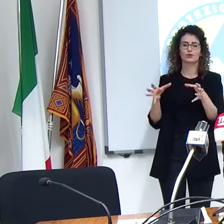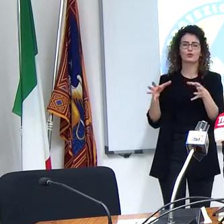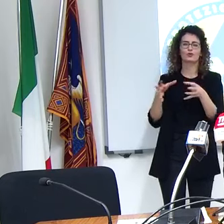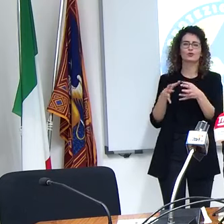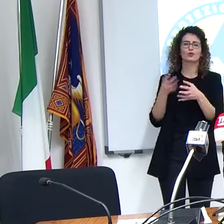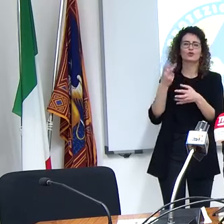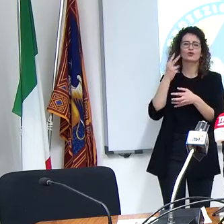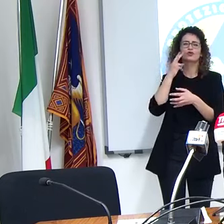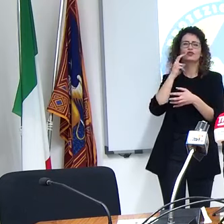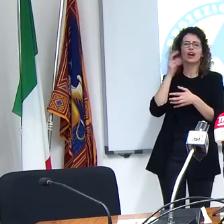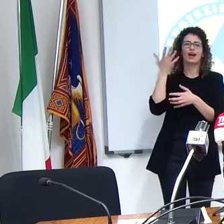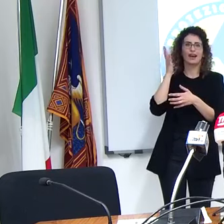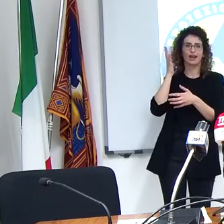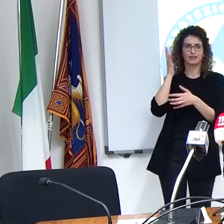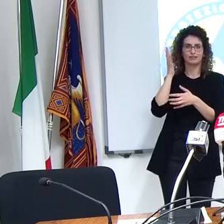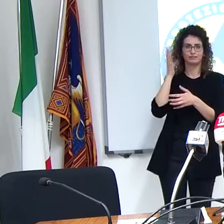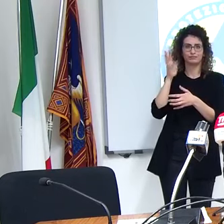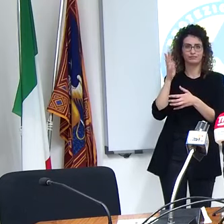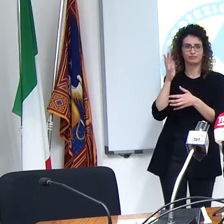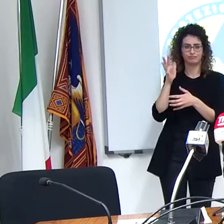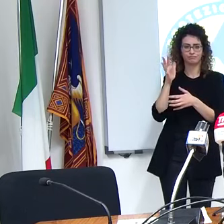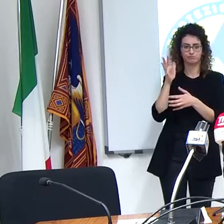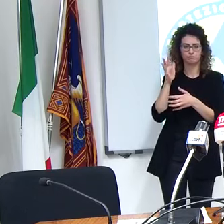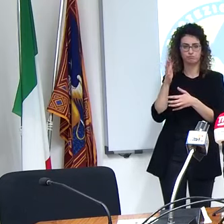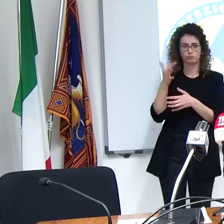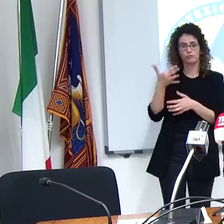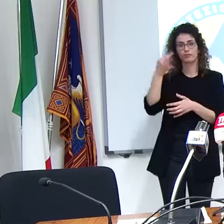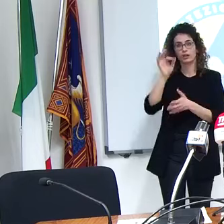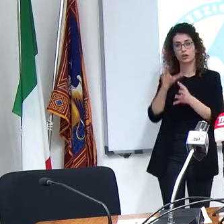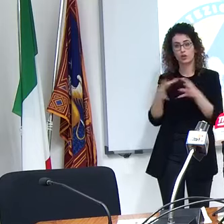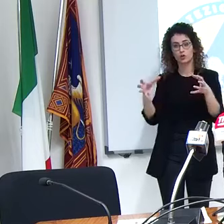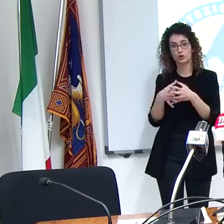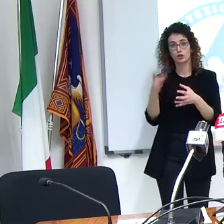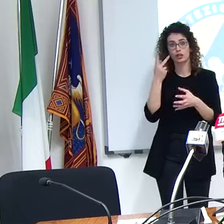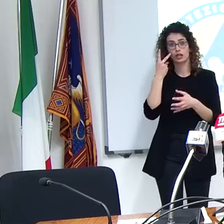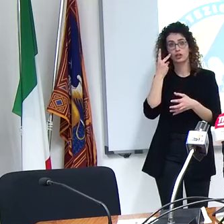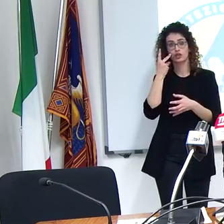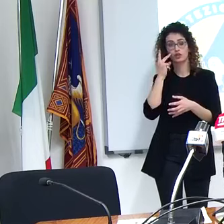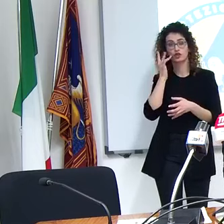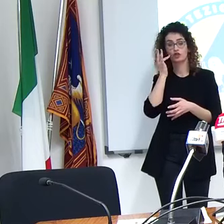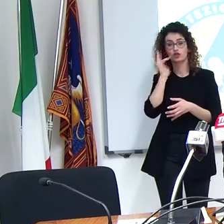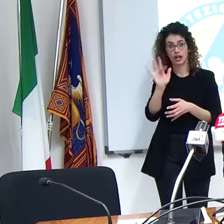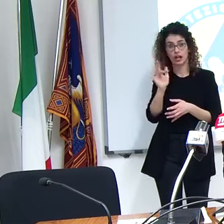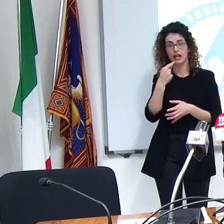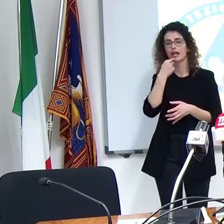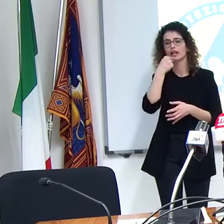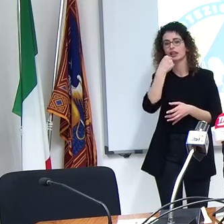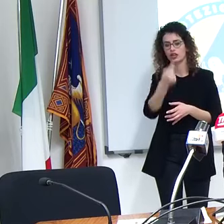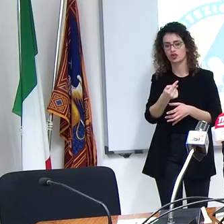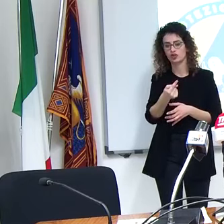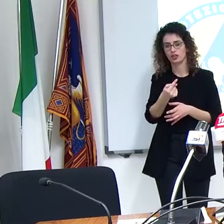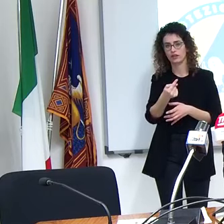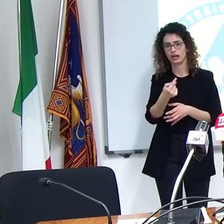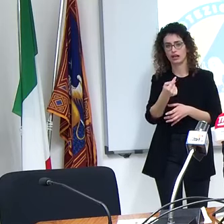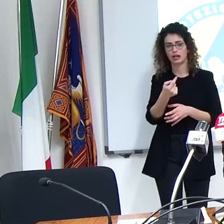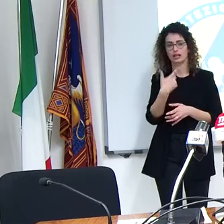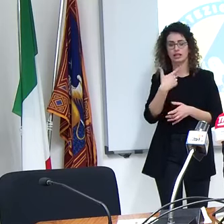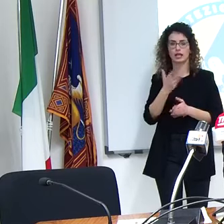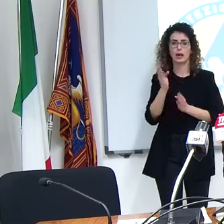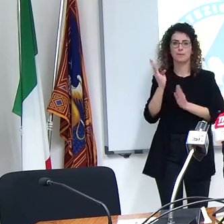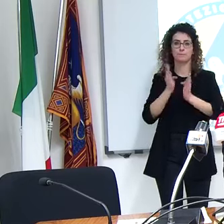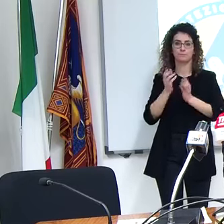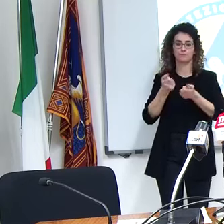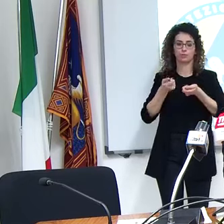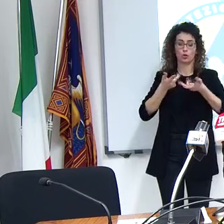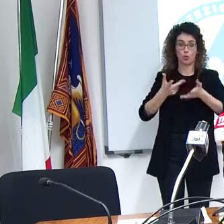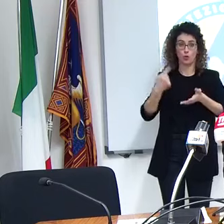e in relazione a quella zona diceva che in presenza di questo parametro numerico che era stato